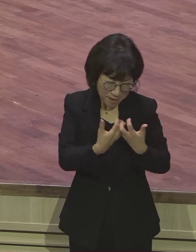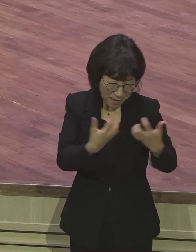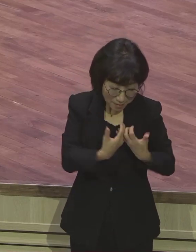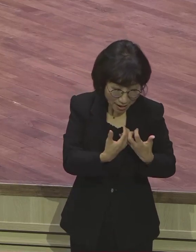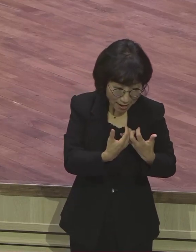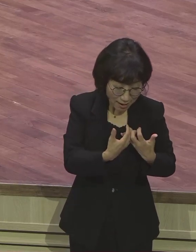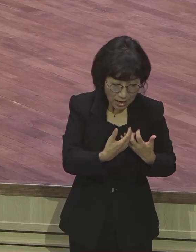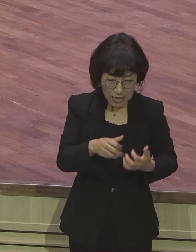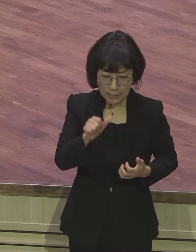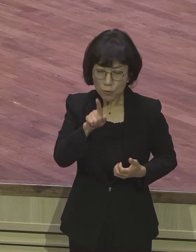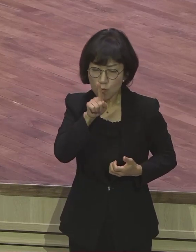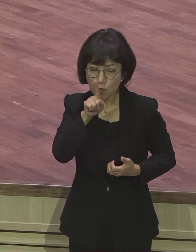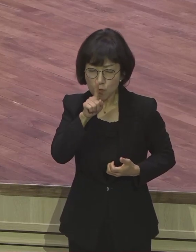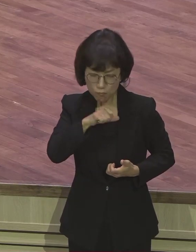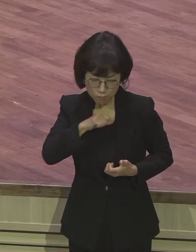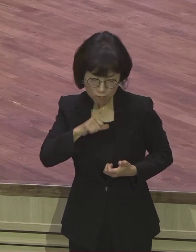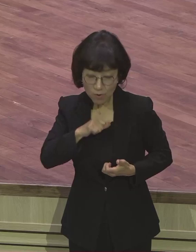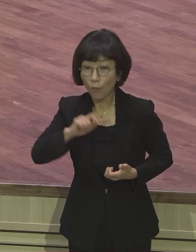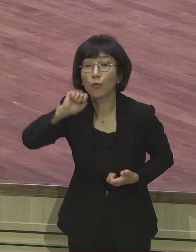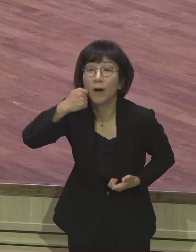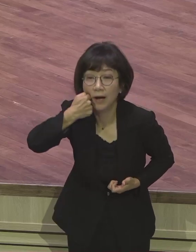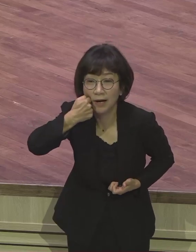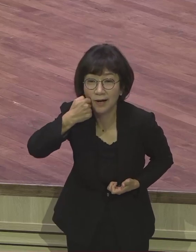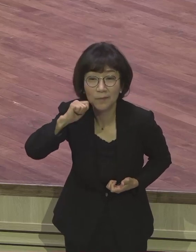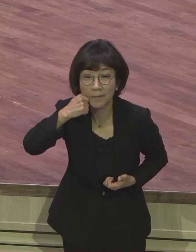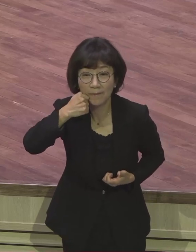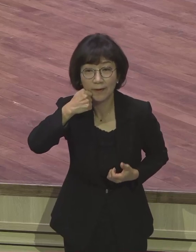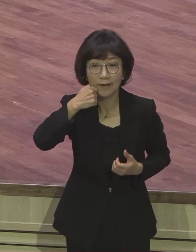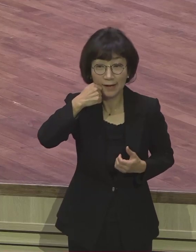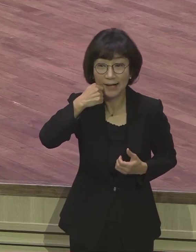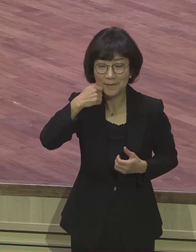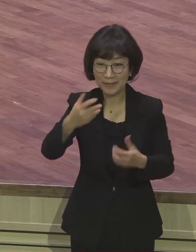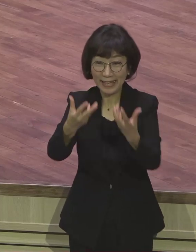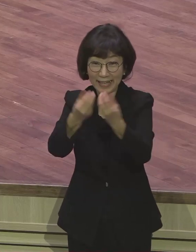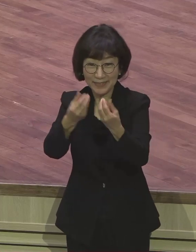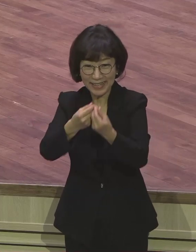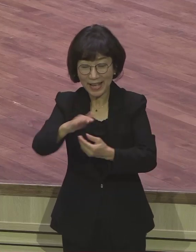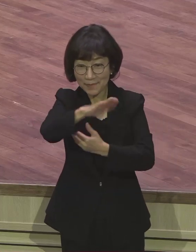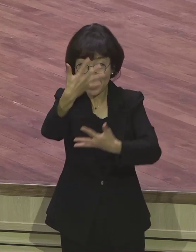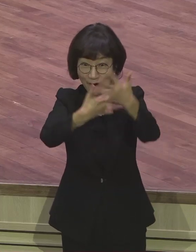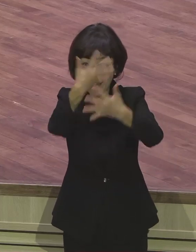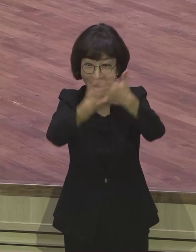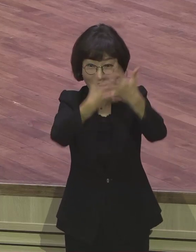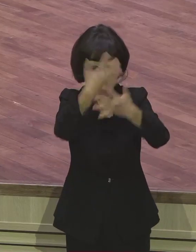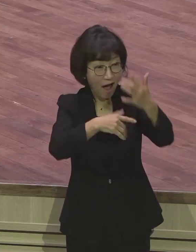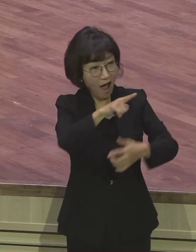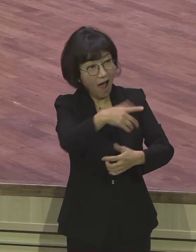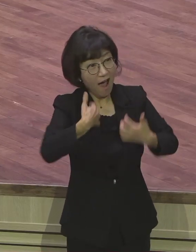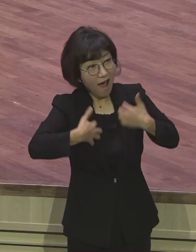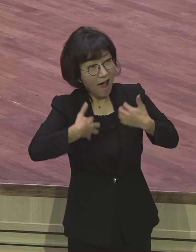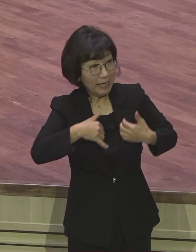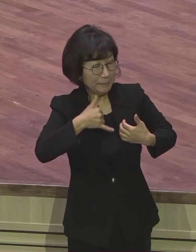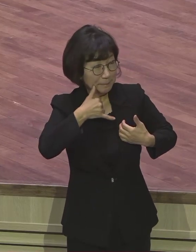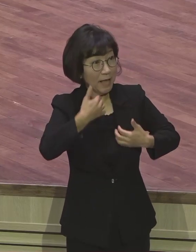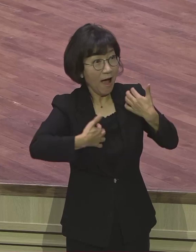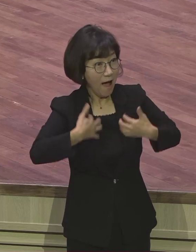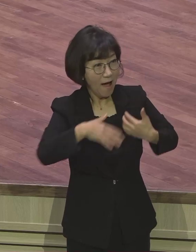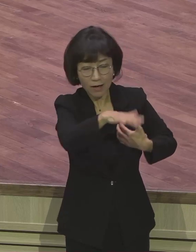어떻게 말을 하지 않겠어요? 영화를 한 프로 보고 가서도 감동받으면 다른 사람이 말을 하는데 야 그 영화 좋더라